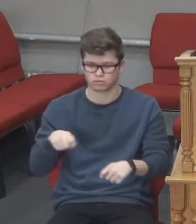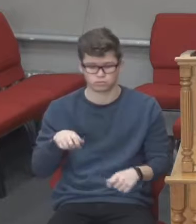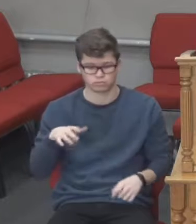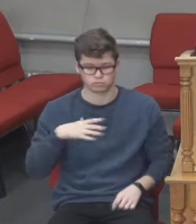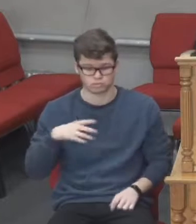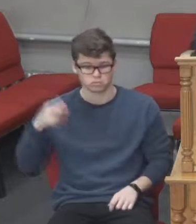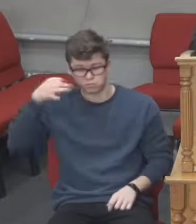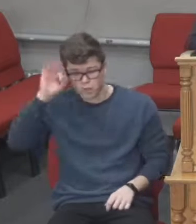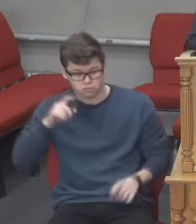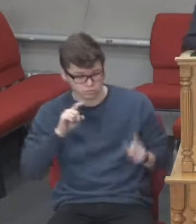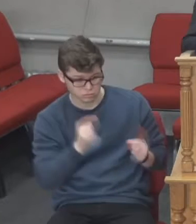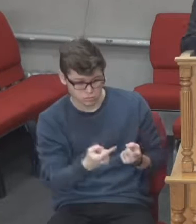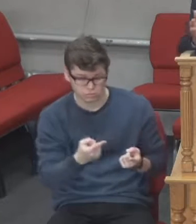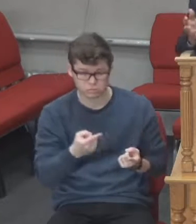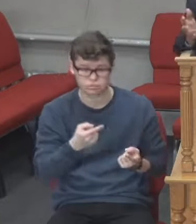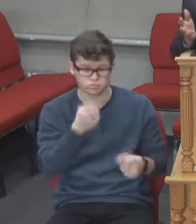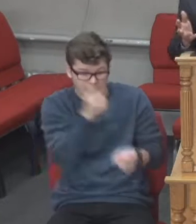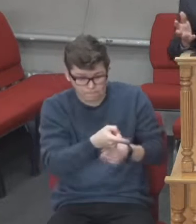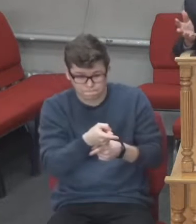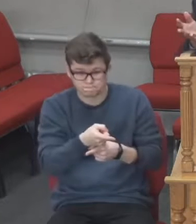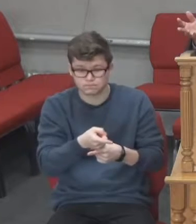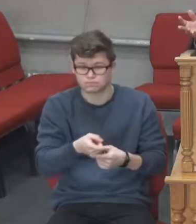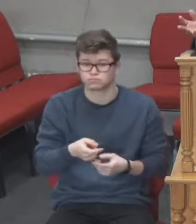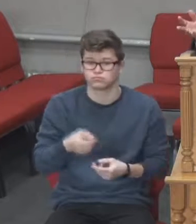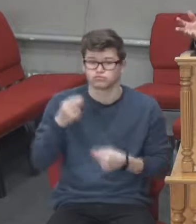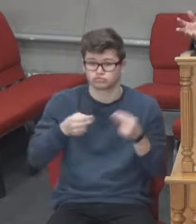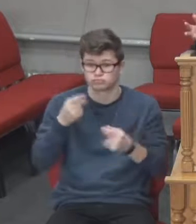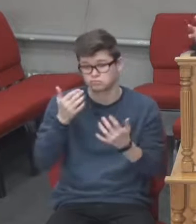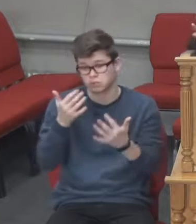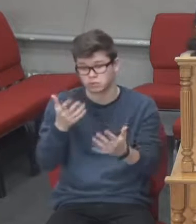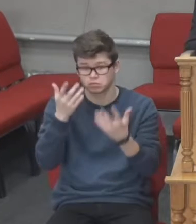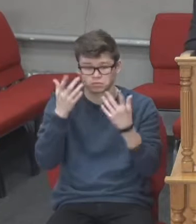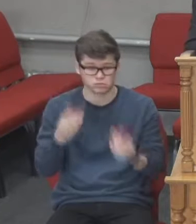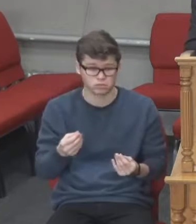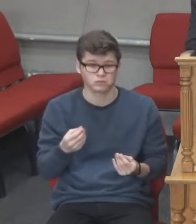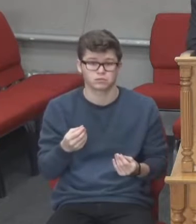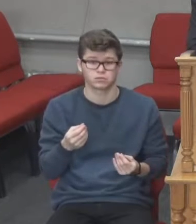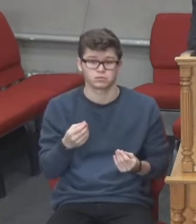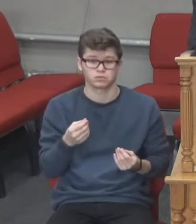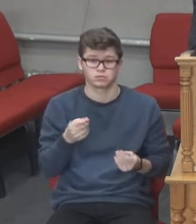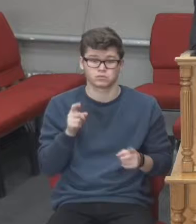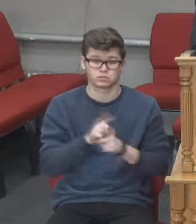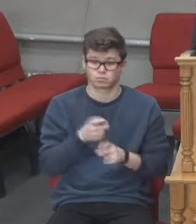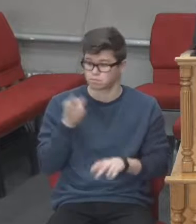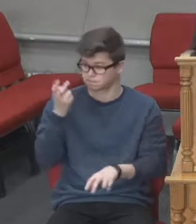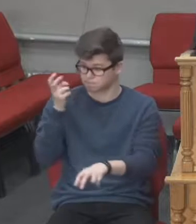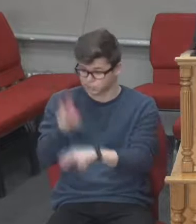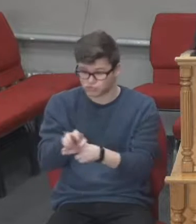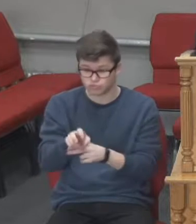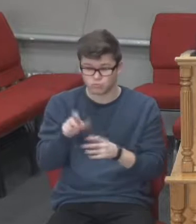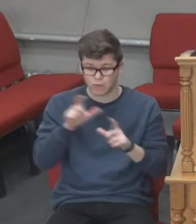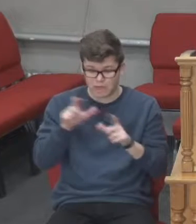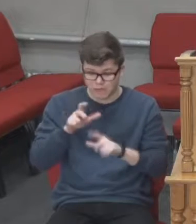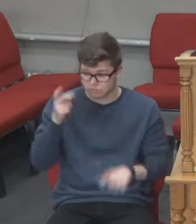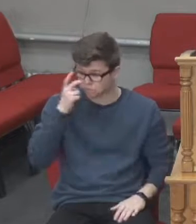Заборонили це робити. І люди через декілька днів прийшли до магазину, а в магазині розпродажі. Продукти ті, що